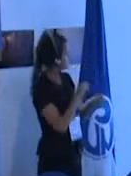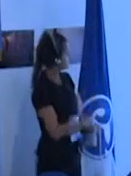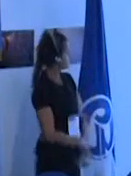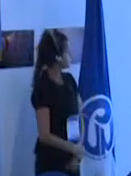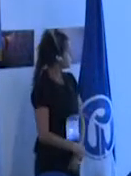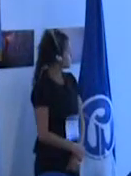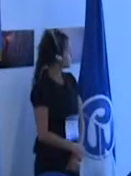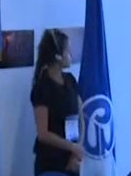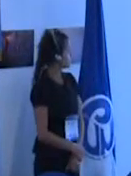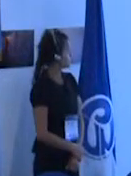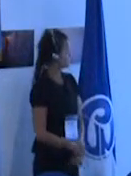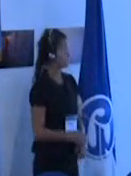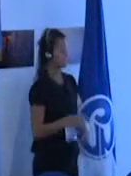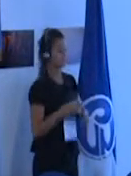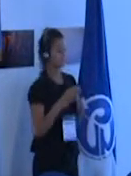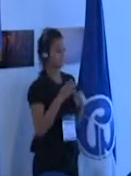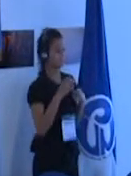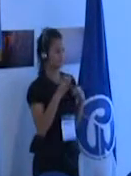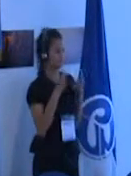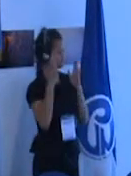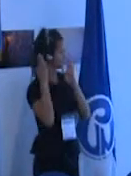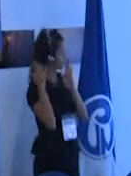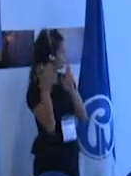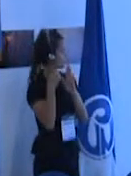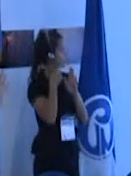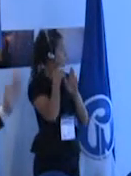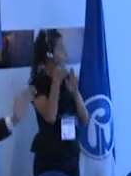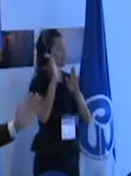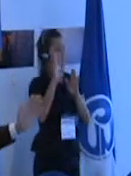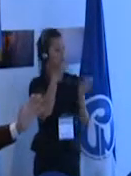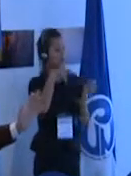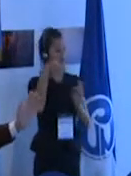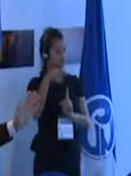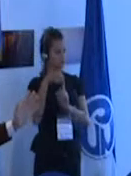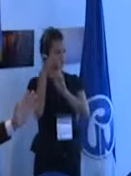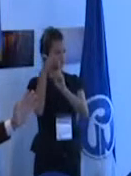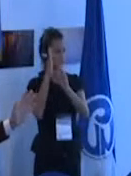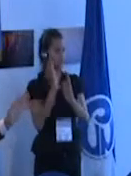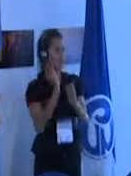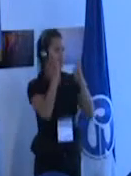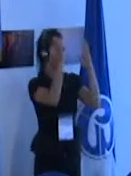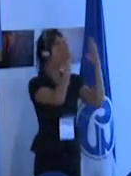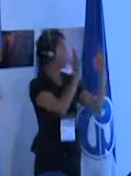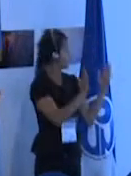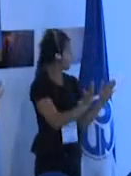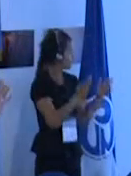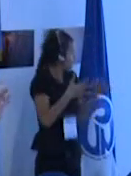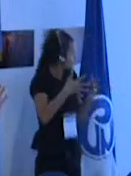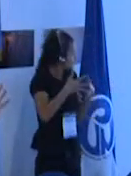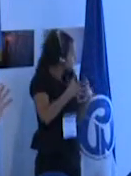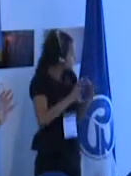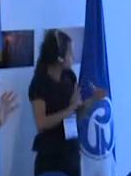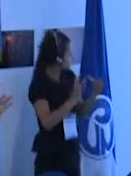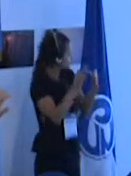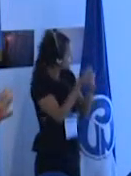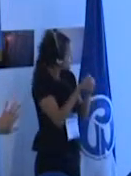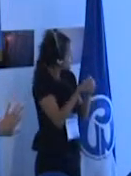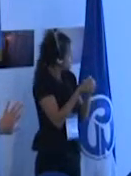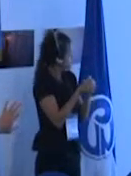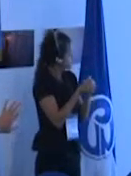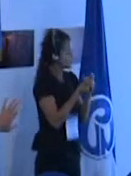de un lado decimos que se encuentra la educación especial y del otro lado en contestada la integración y la inclusión